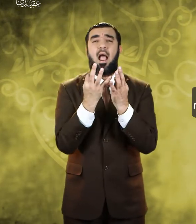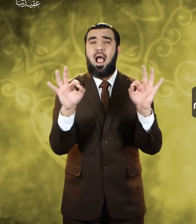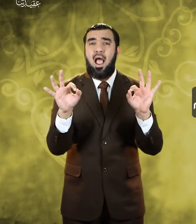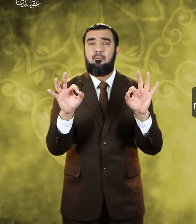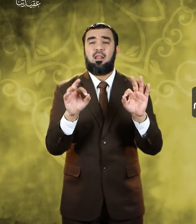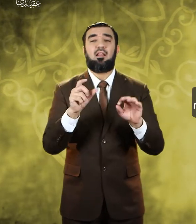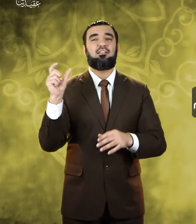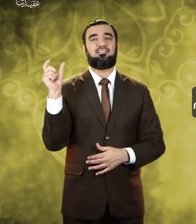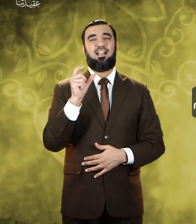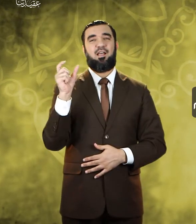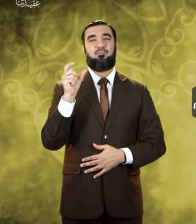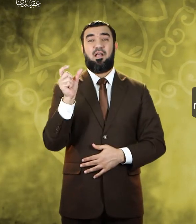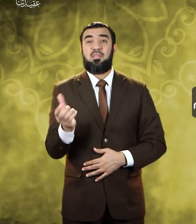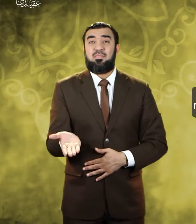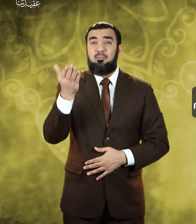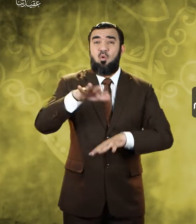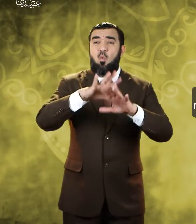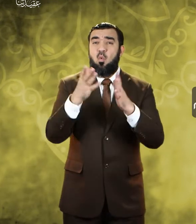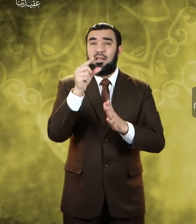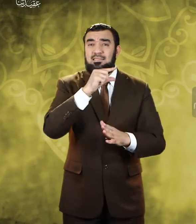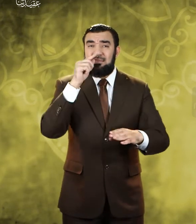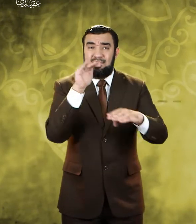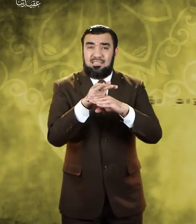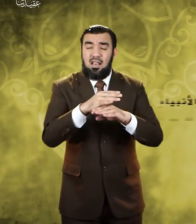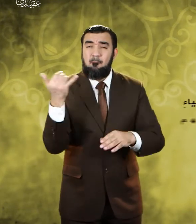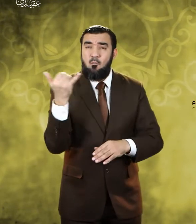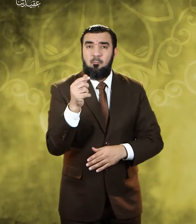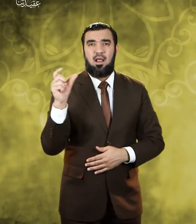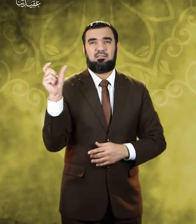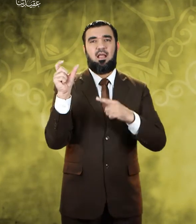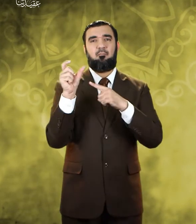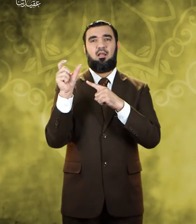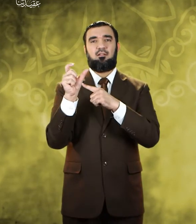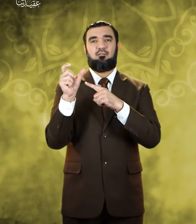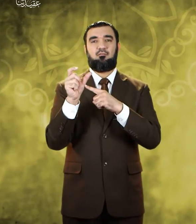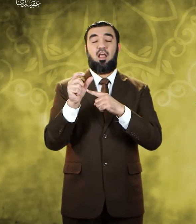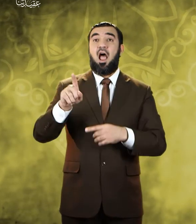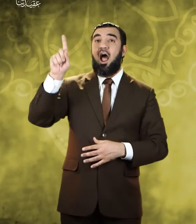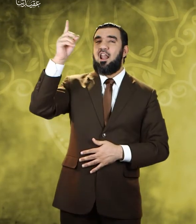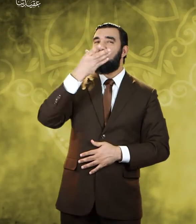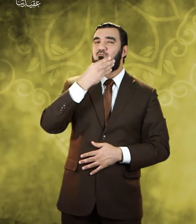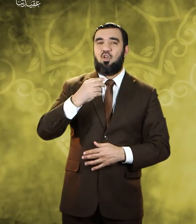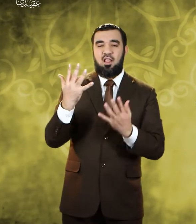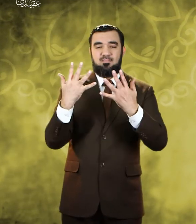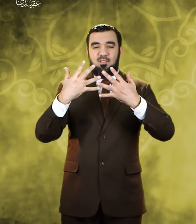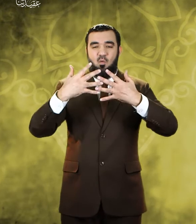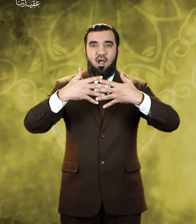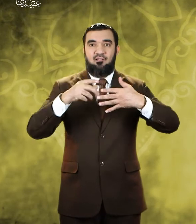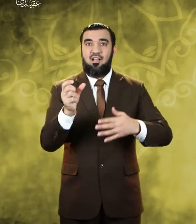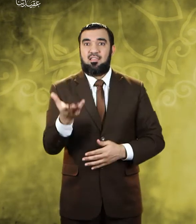والرسل جميعاً هو الإسلام من حكمة الله وجود توافق بين